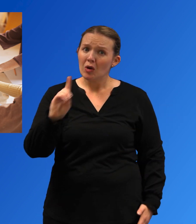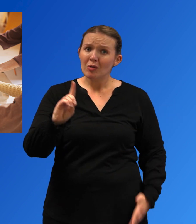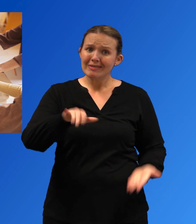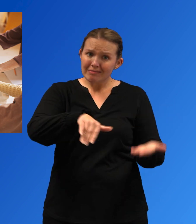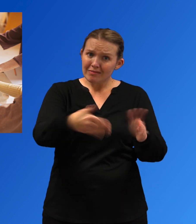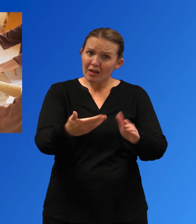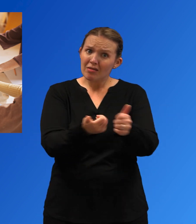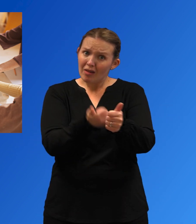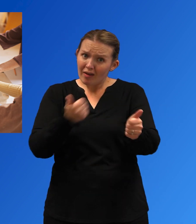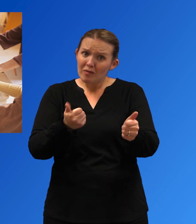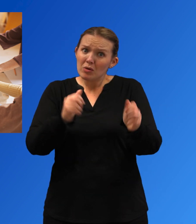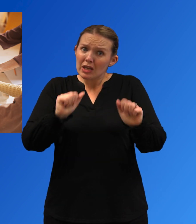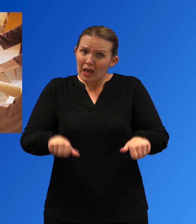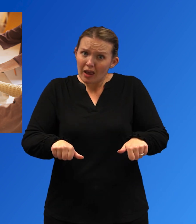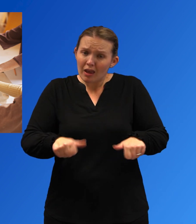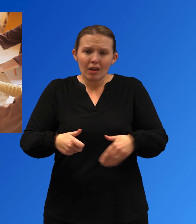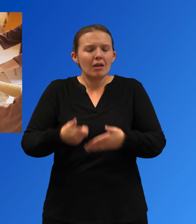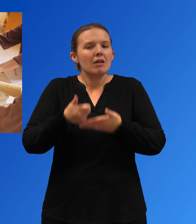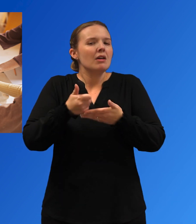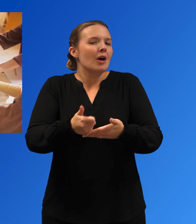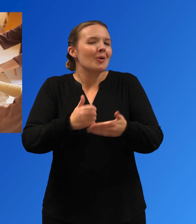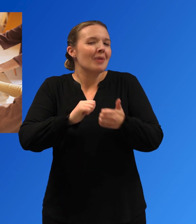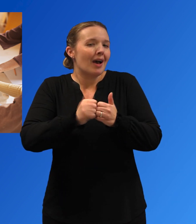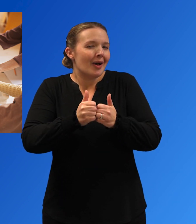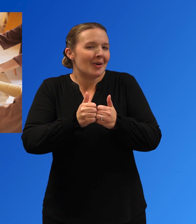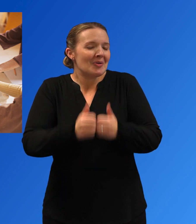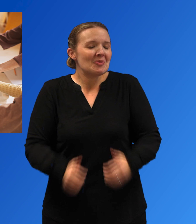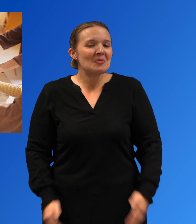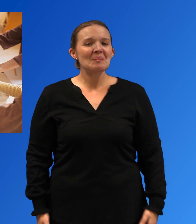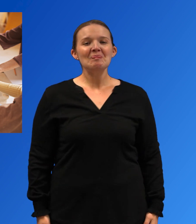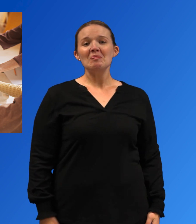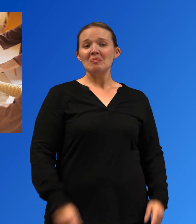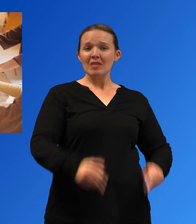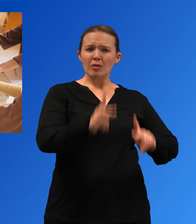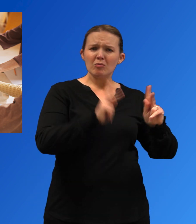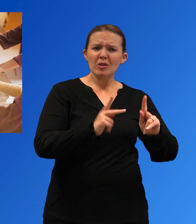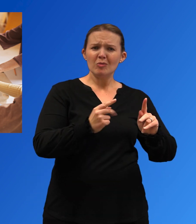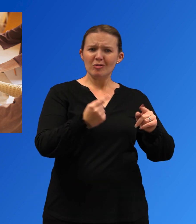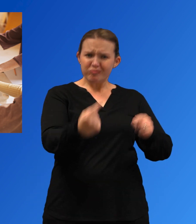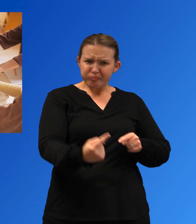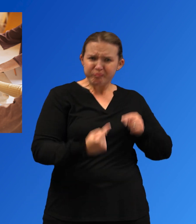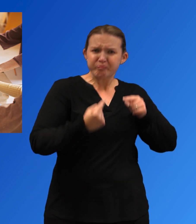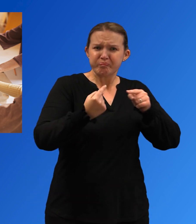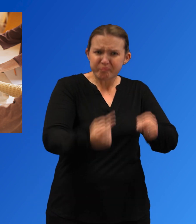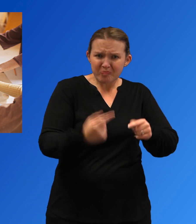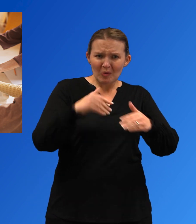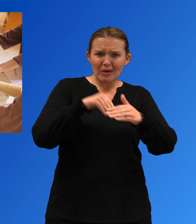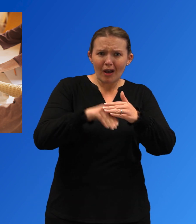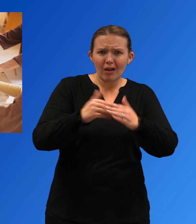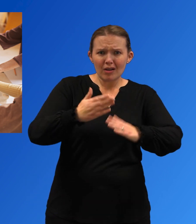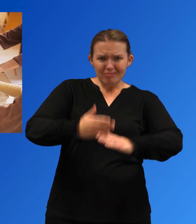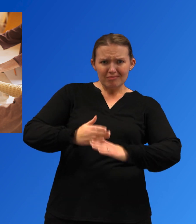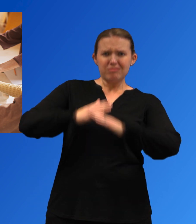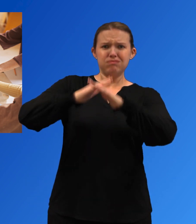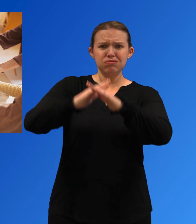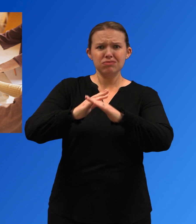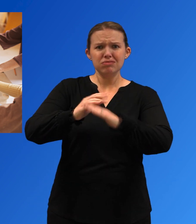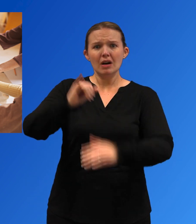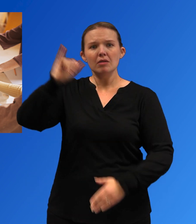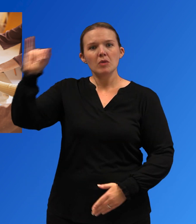pueden tomar varias medidas para prevenir las muertes por sobredosis, entre ellas, ampliar la cobertura de seguro